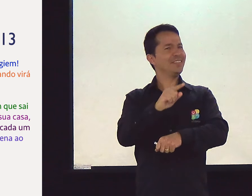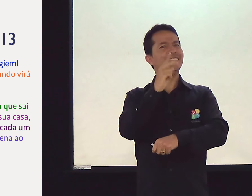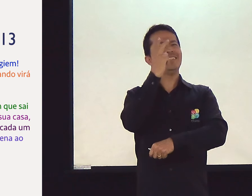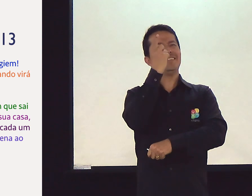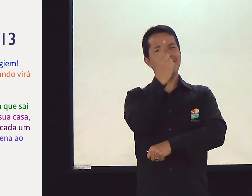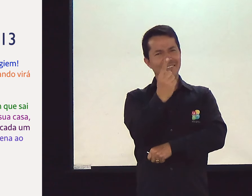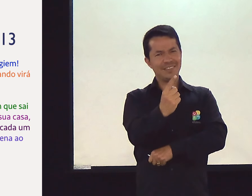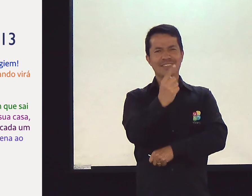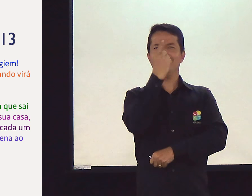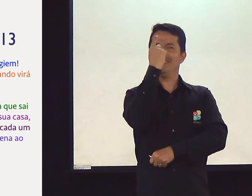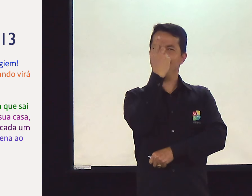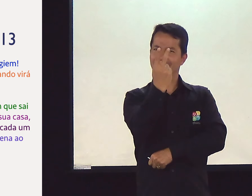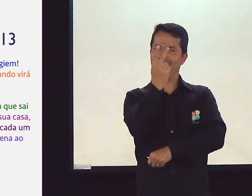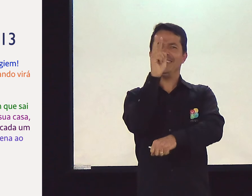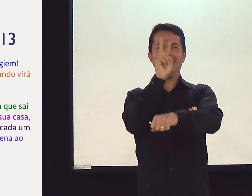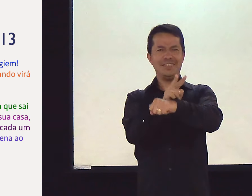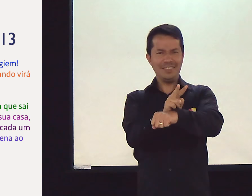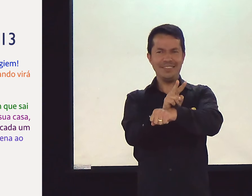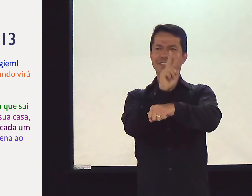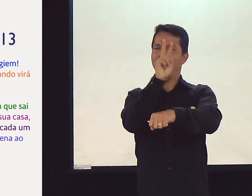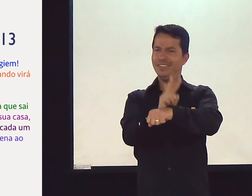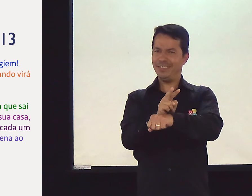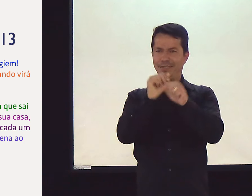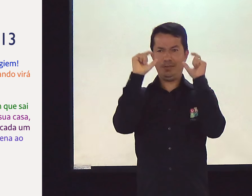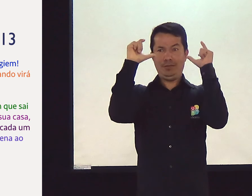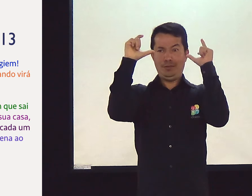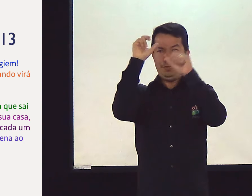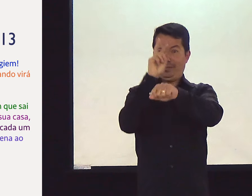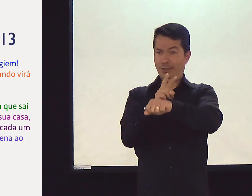De novo. Aparece ali. Vigie. Vigie.